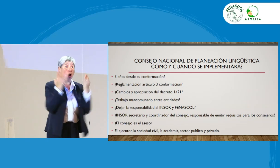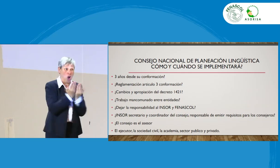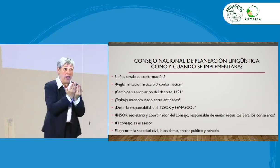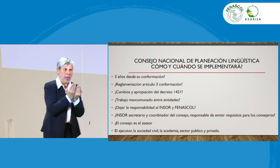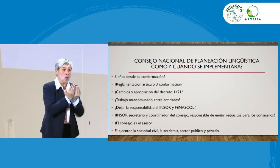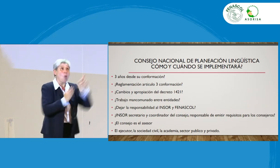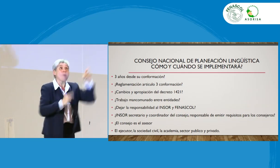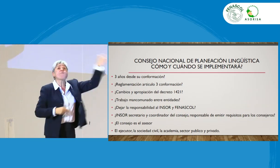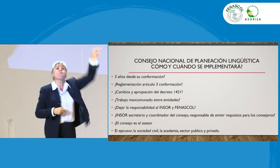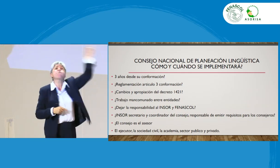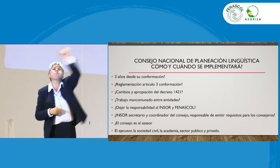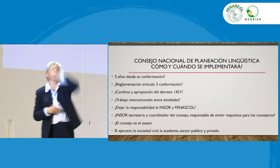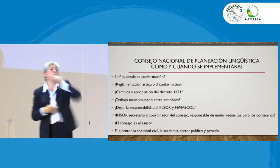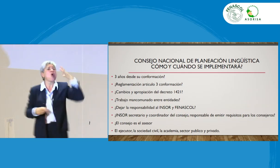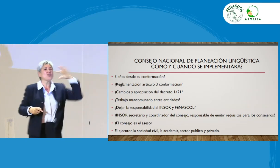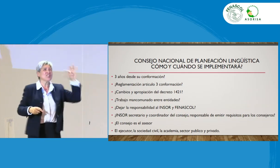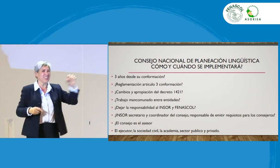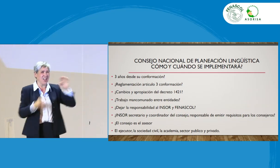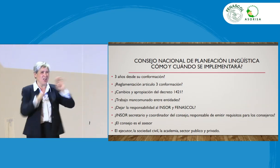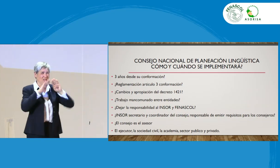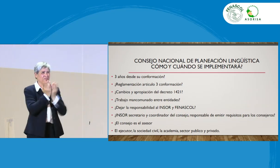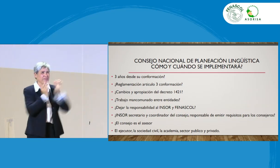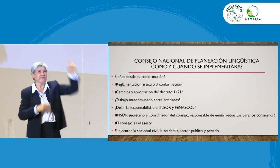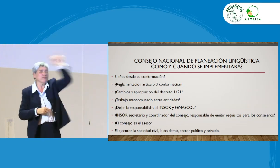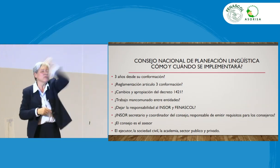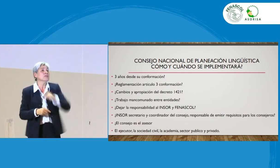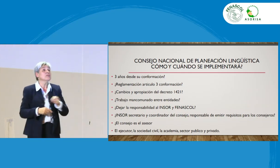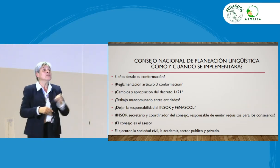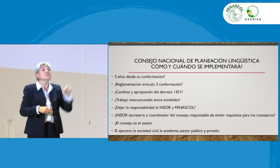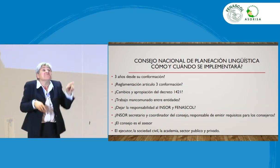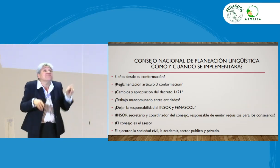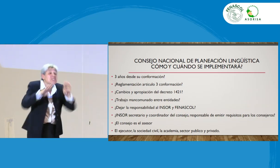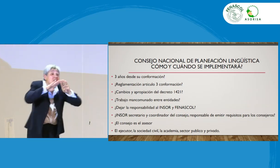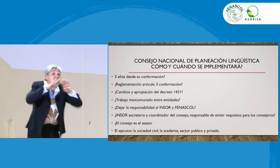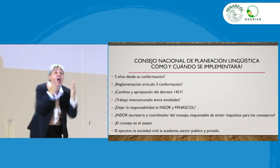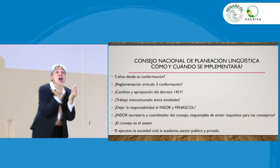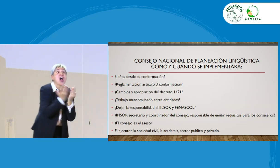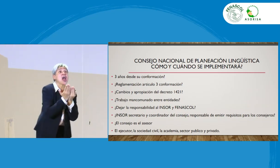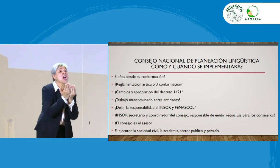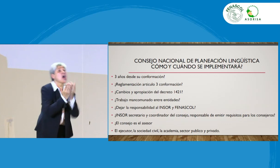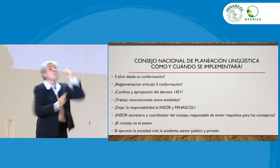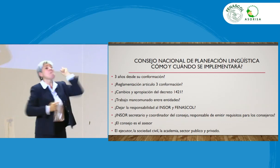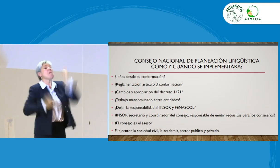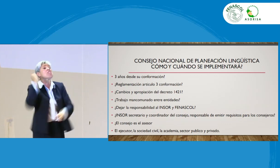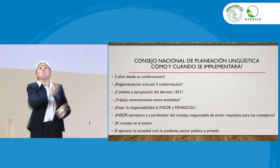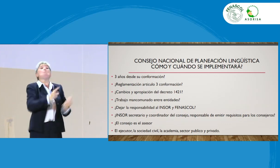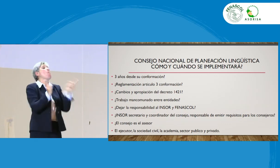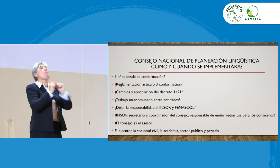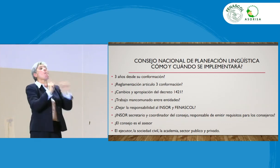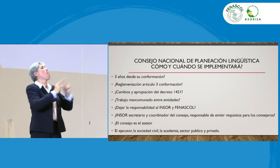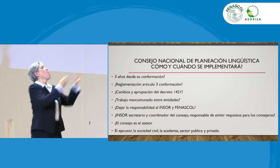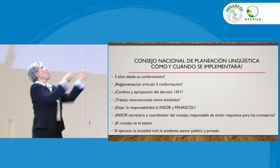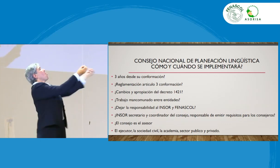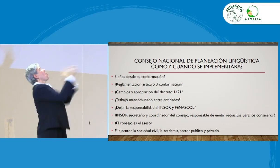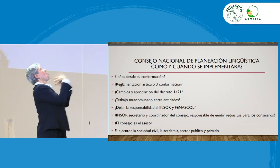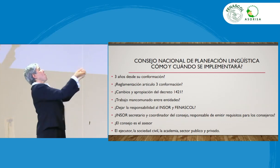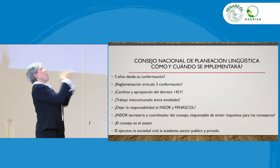colegios, como los colegios de personas oyentes, hay un mandato que es de parte del Ministerio,